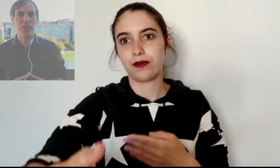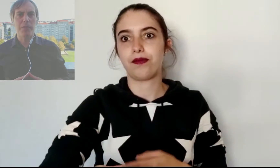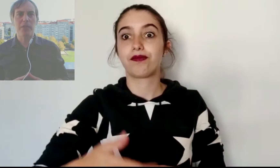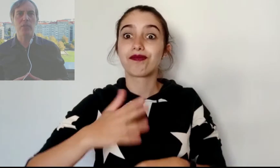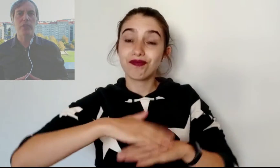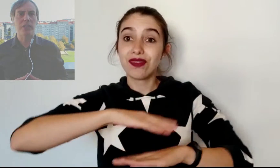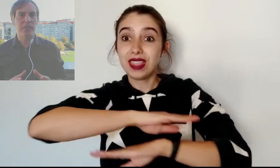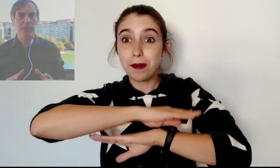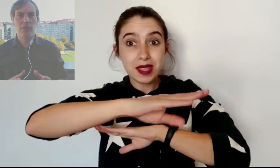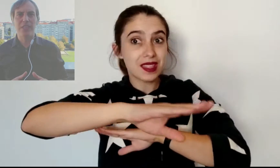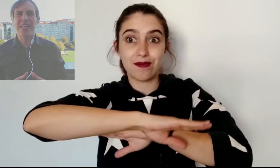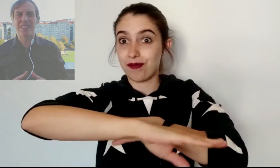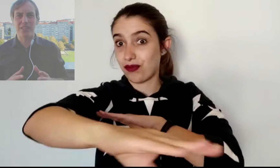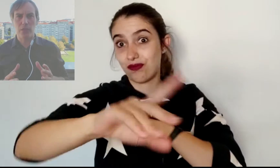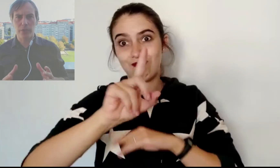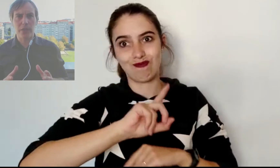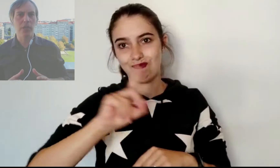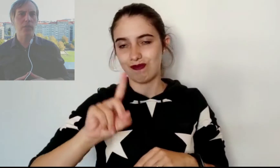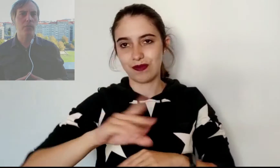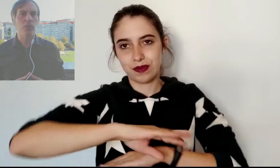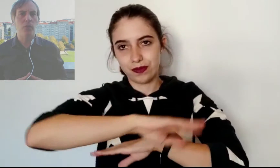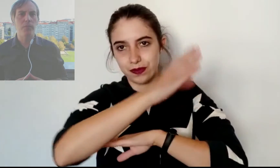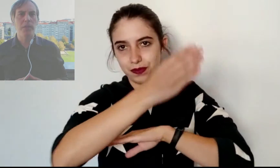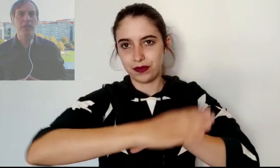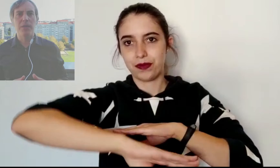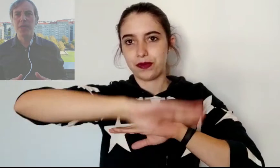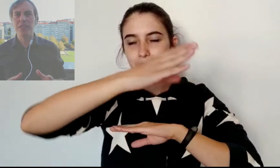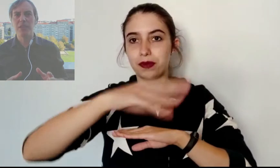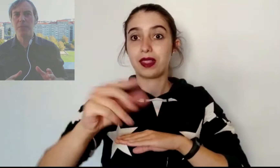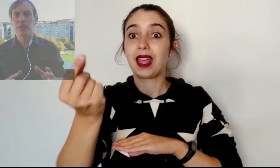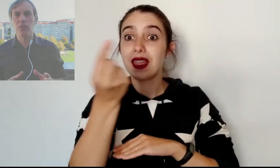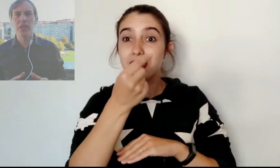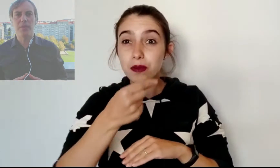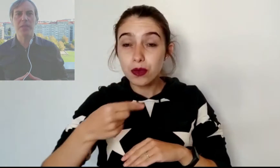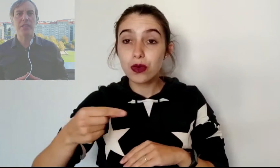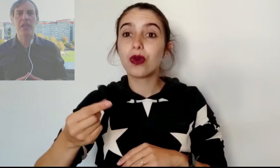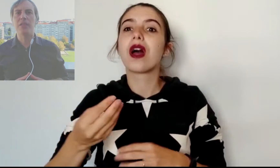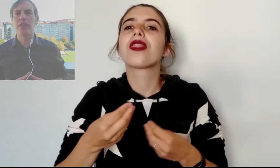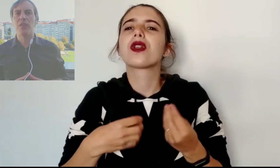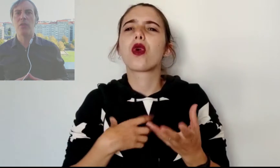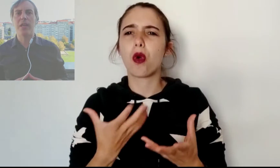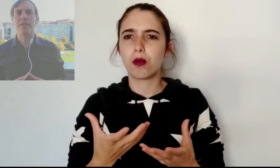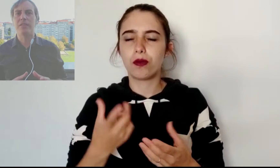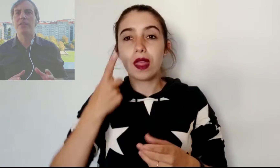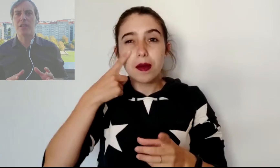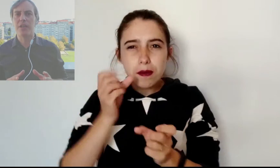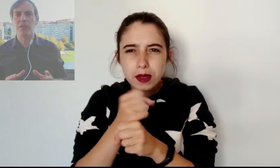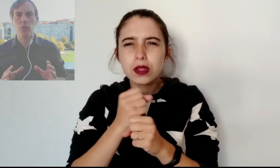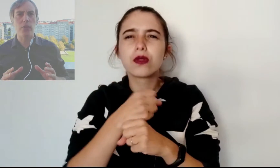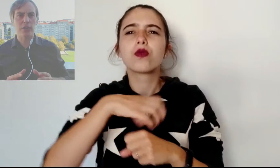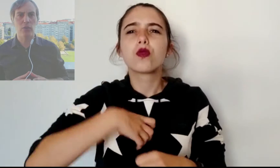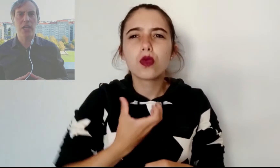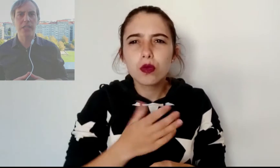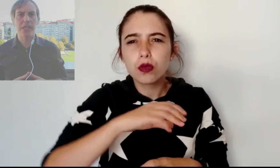tapiz donde se trazó tan extraordinario dibujo debía ser metódicamente analizado antes de trazar una sola línea.